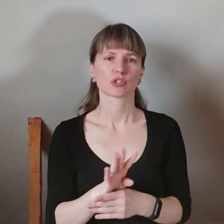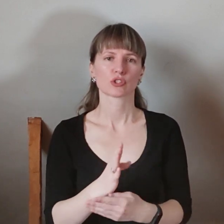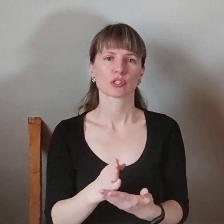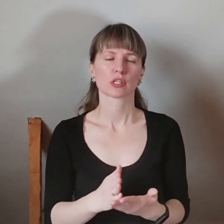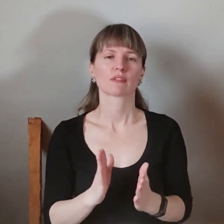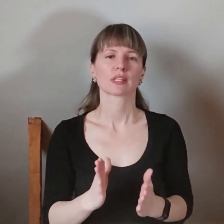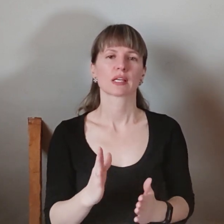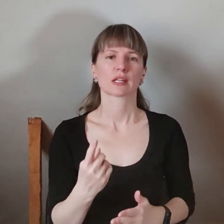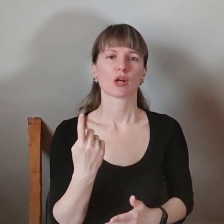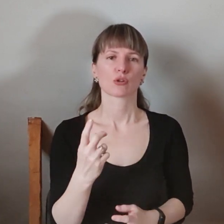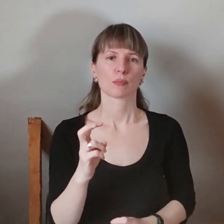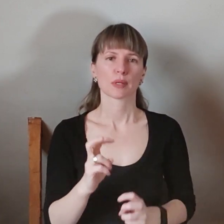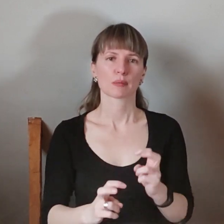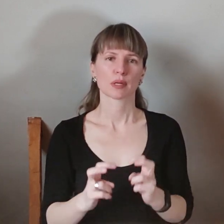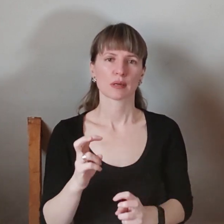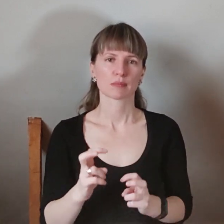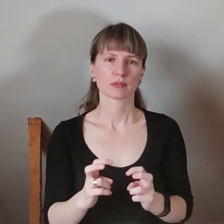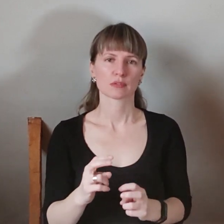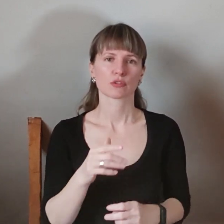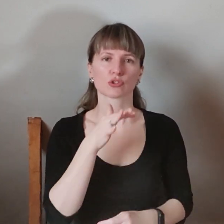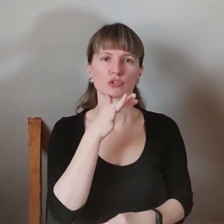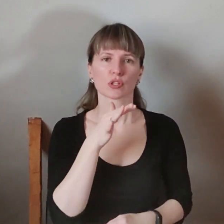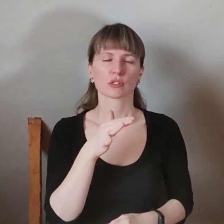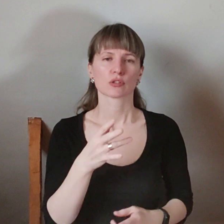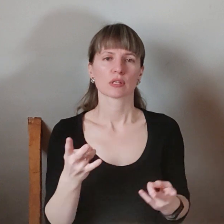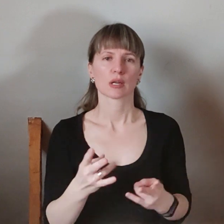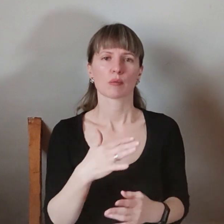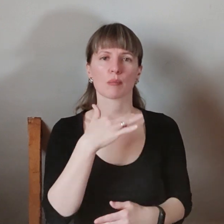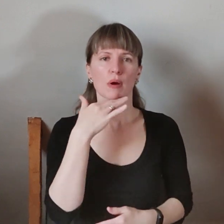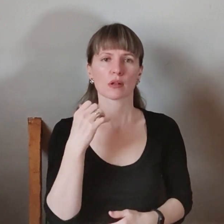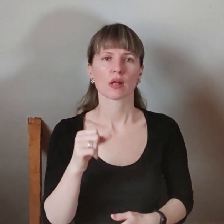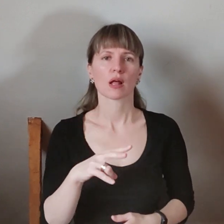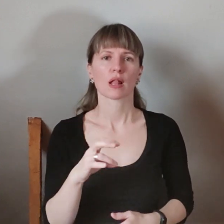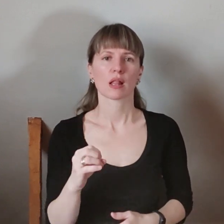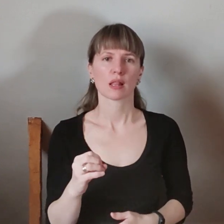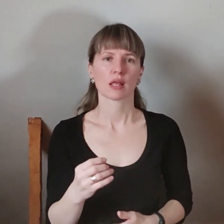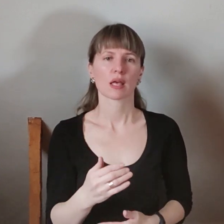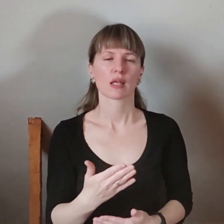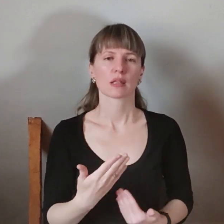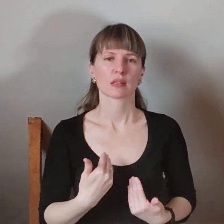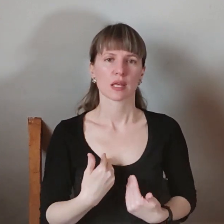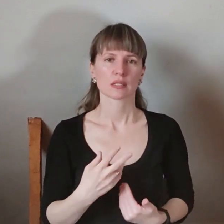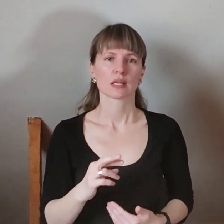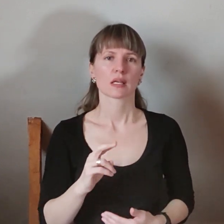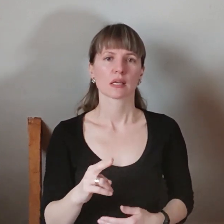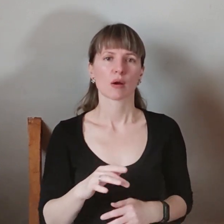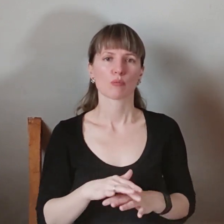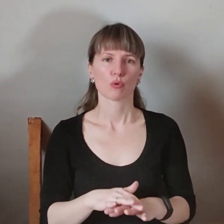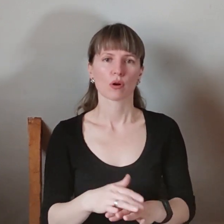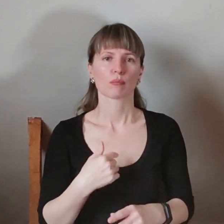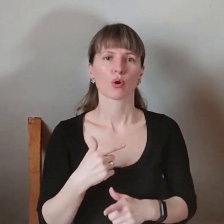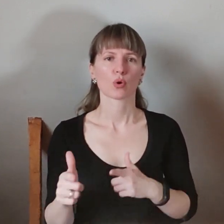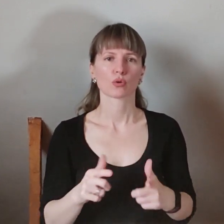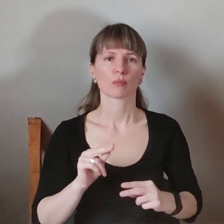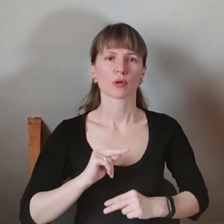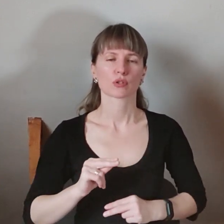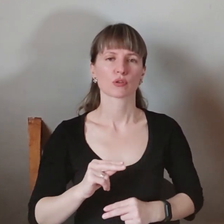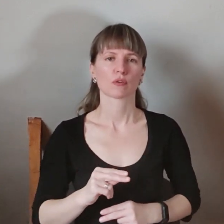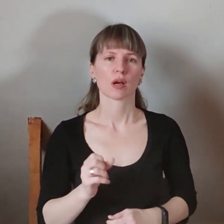одному підприємстві час отримає багато, але нас як мурах. Ми готові працювати щосекунди.